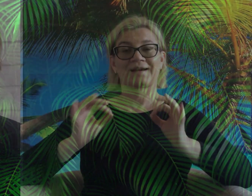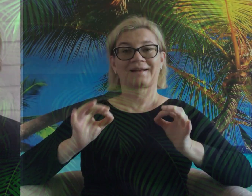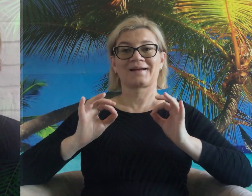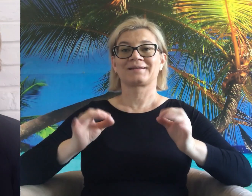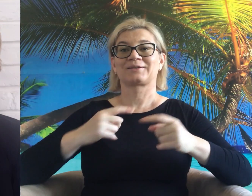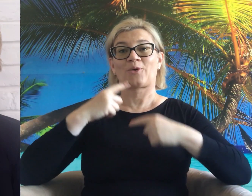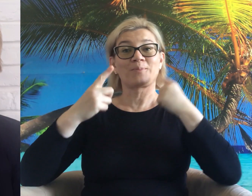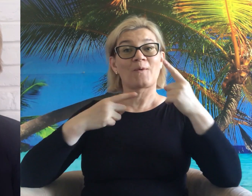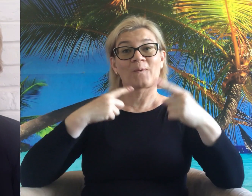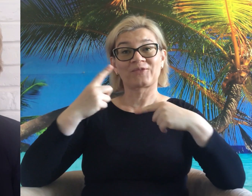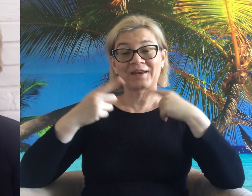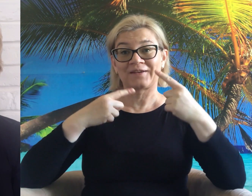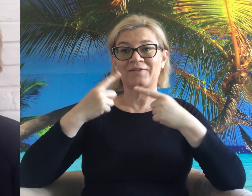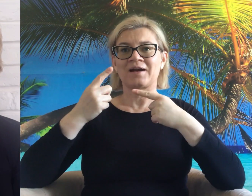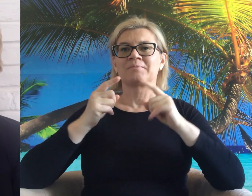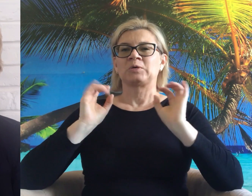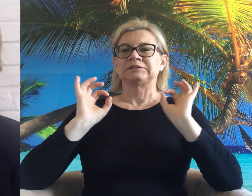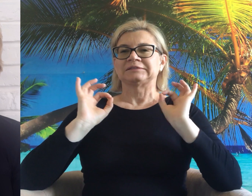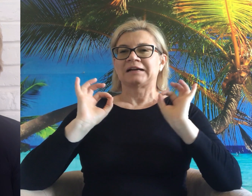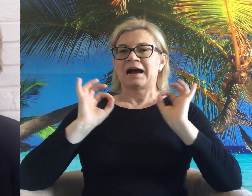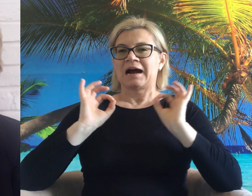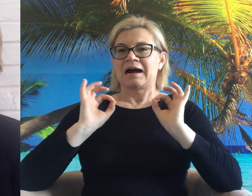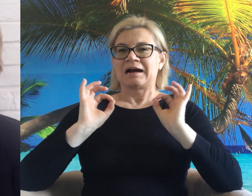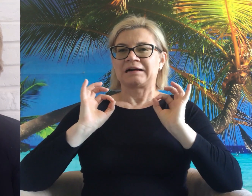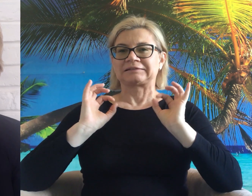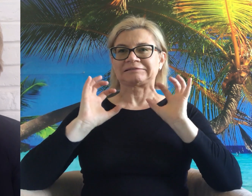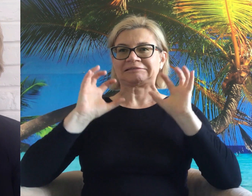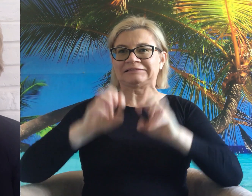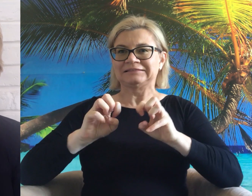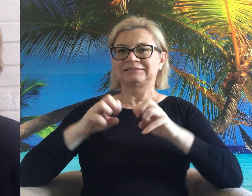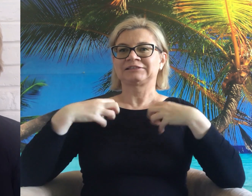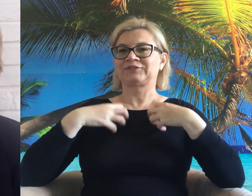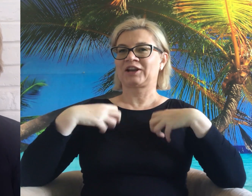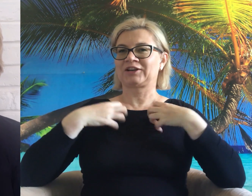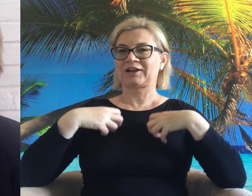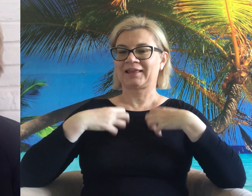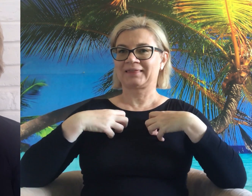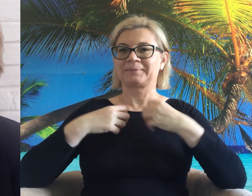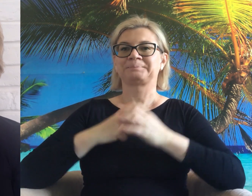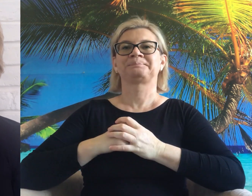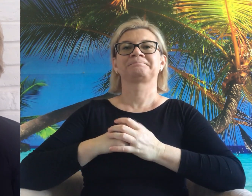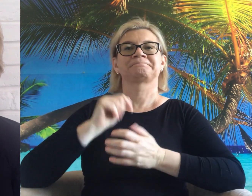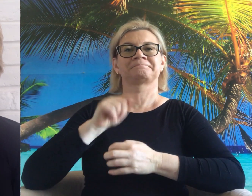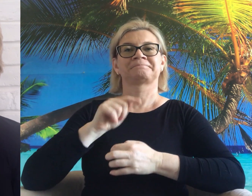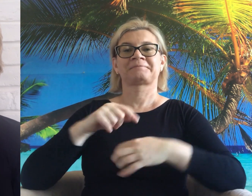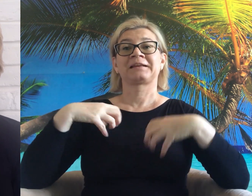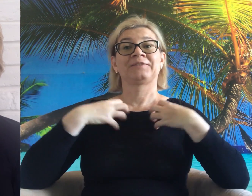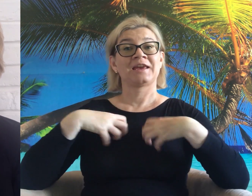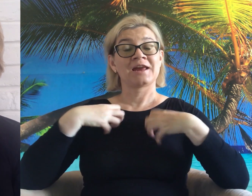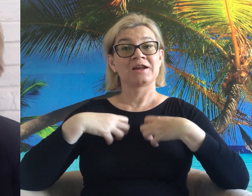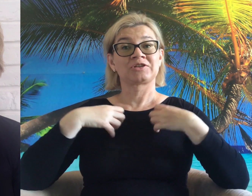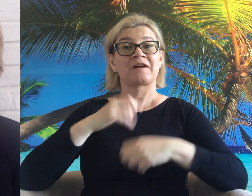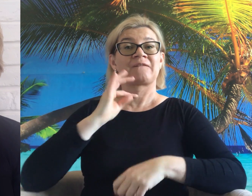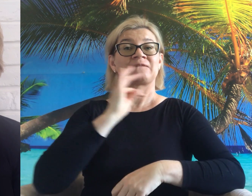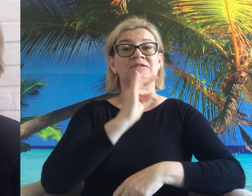Teraz opowiem wam o niebezpiecznym drapieżniku. To